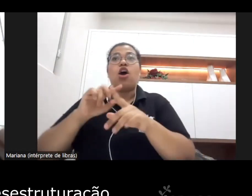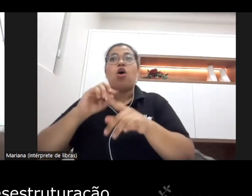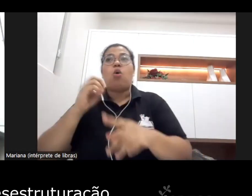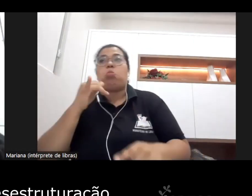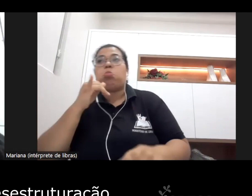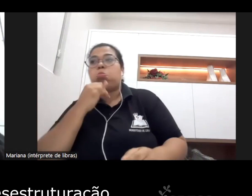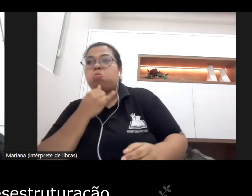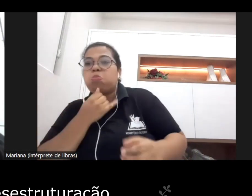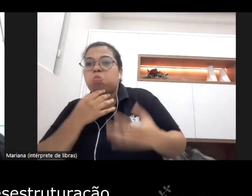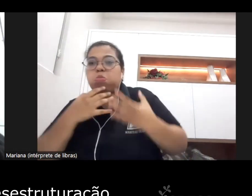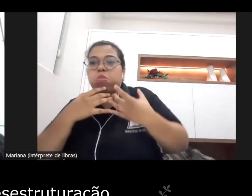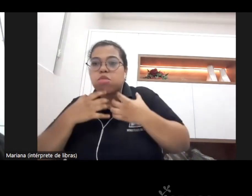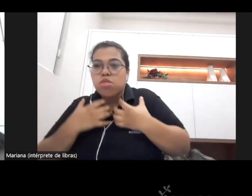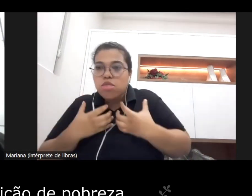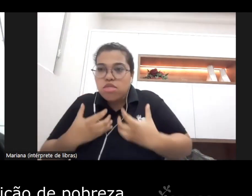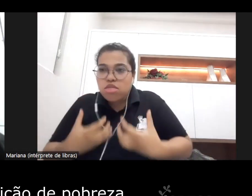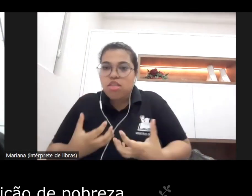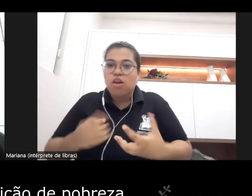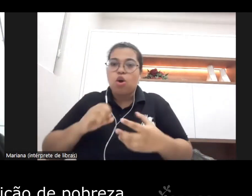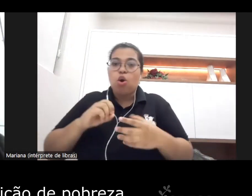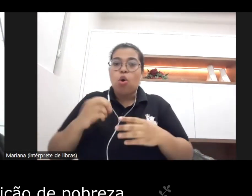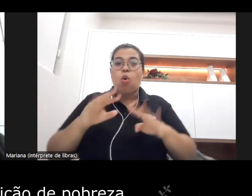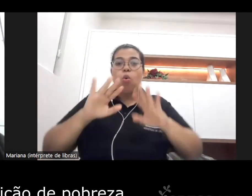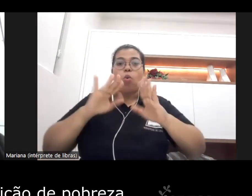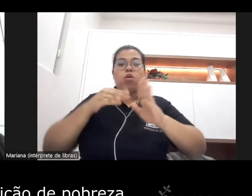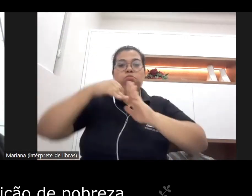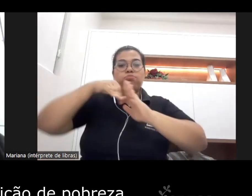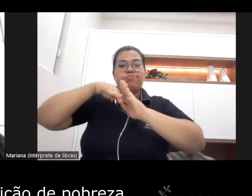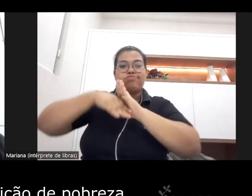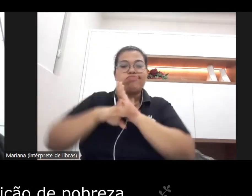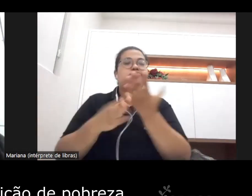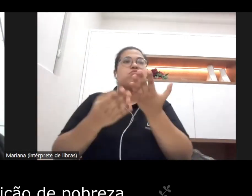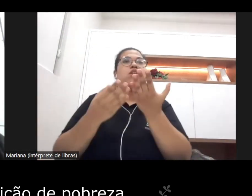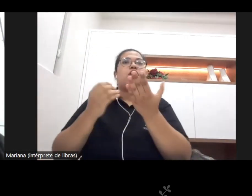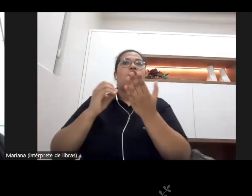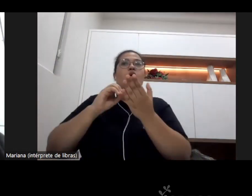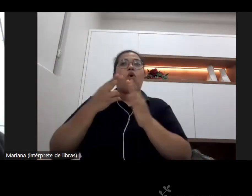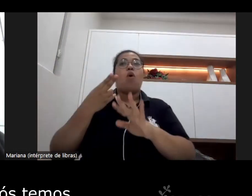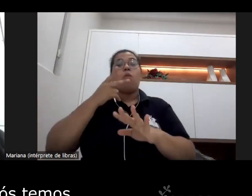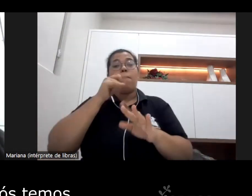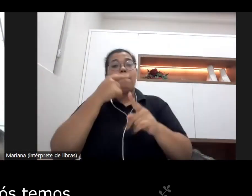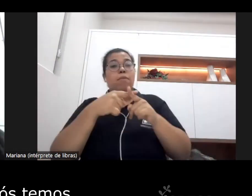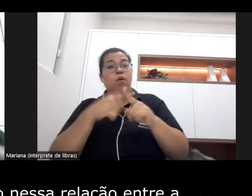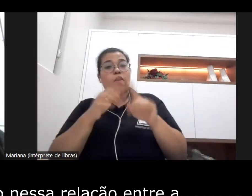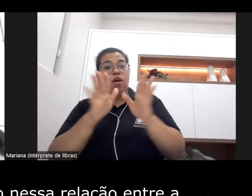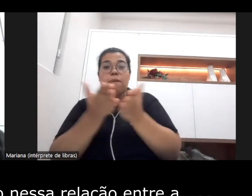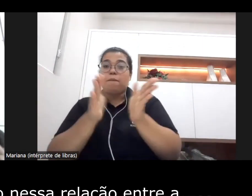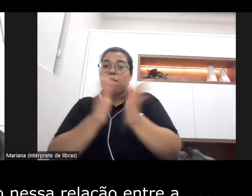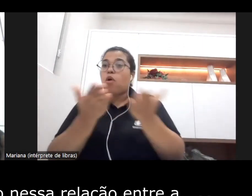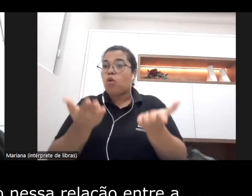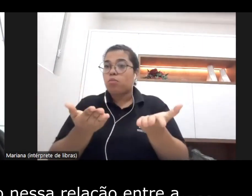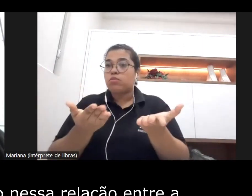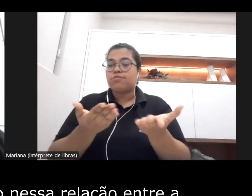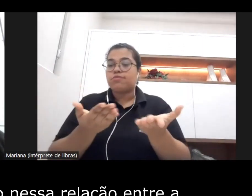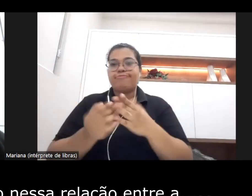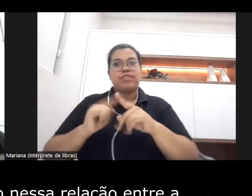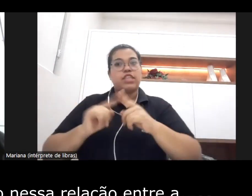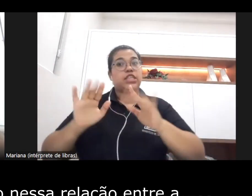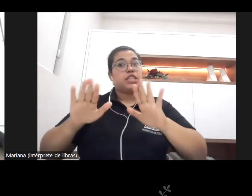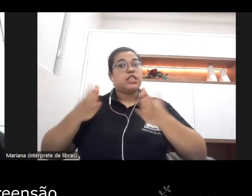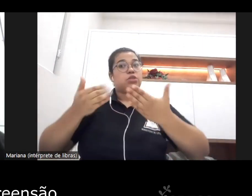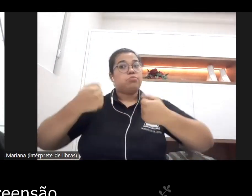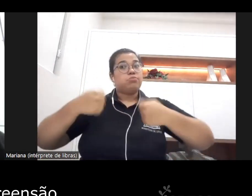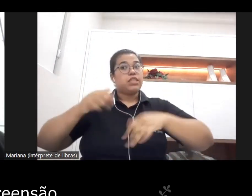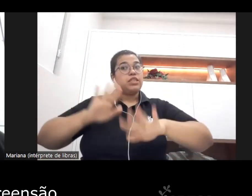desestruturação ou da sua condição de pobreza então nós temos que ter muito cuidado nessa relação